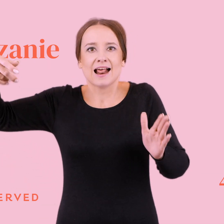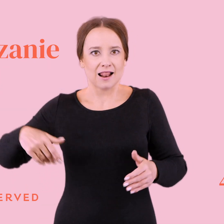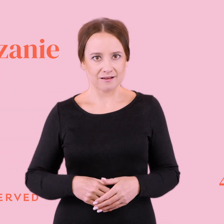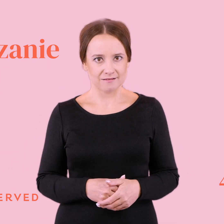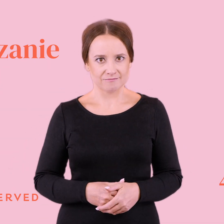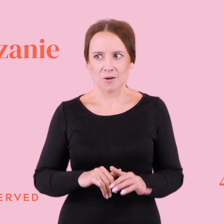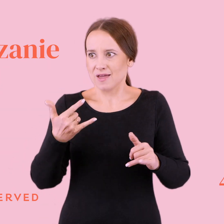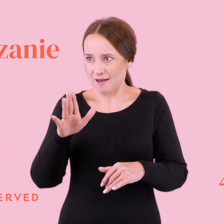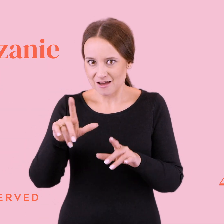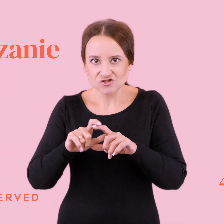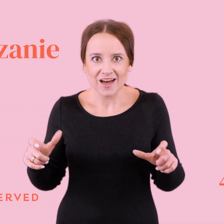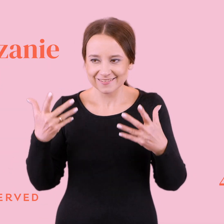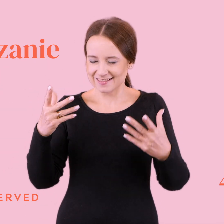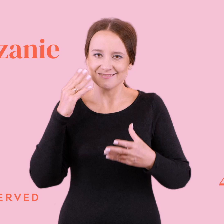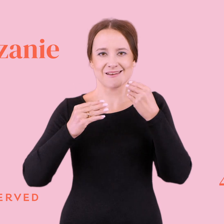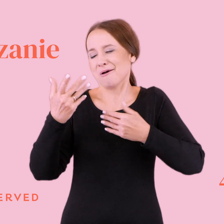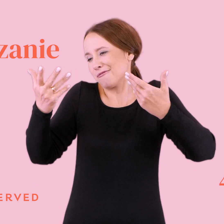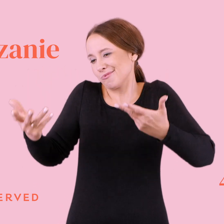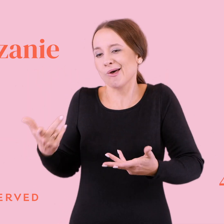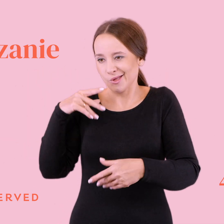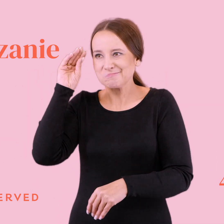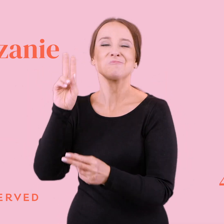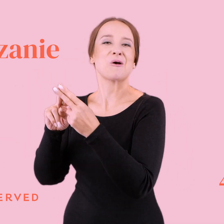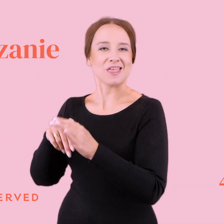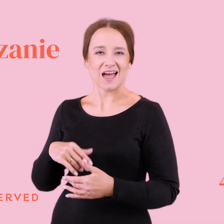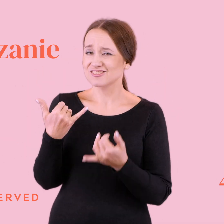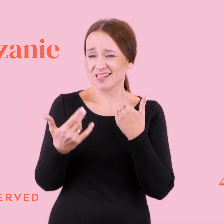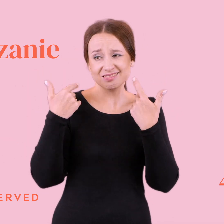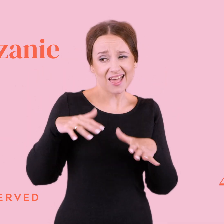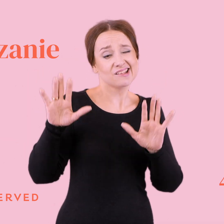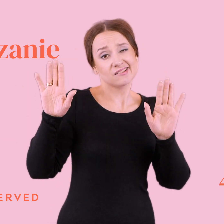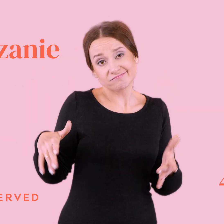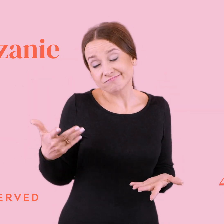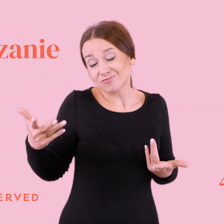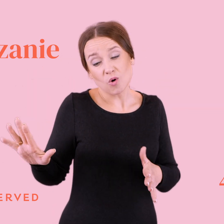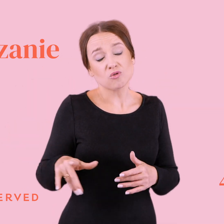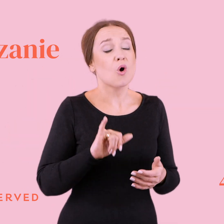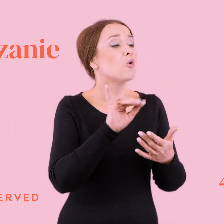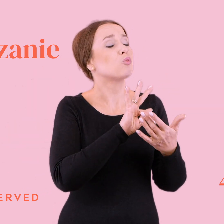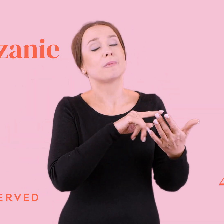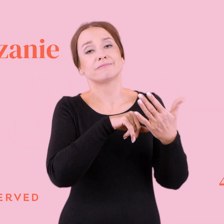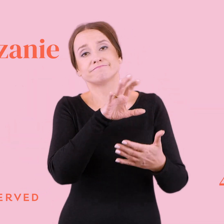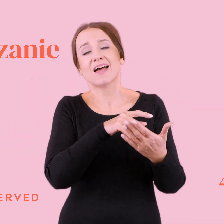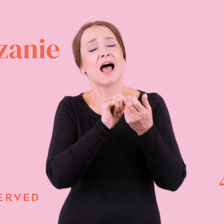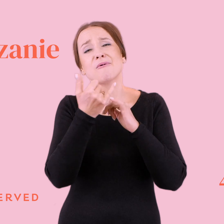No jak ma na niego czas i chce rozrywki, to się do niego odzywa. A jak nie, to po prostu włącza sobie YouTube'a albo jakiś inny serial.